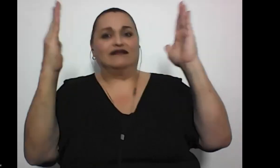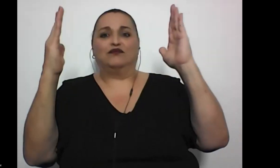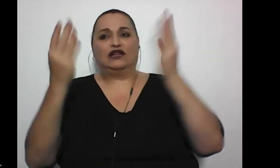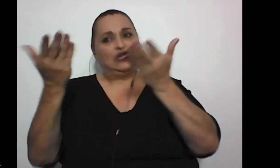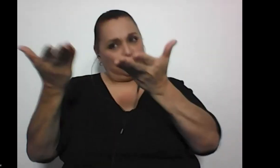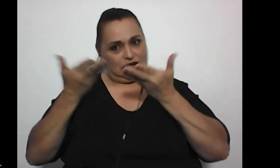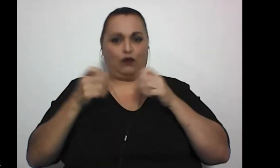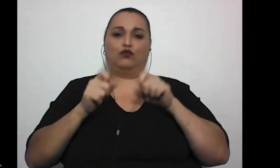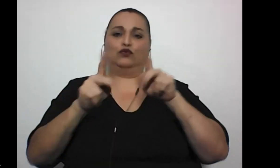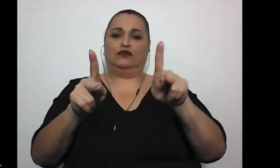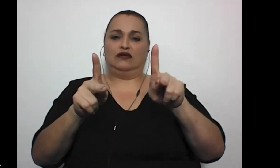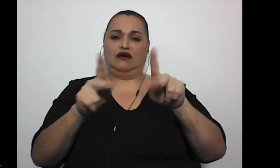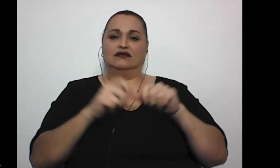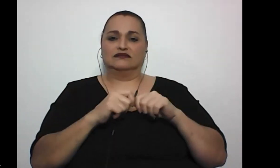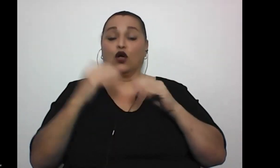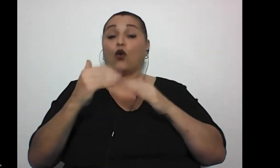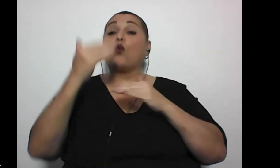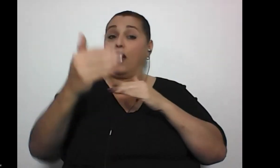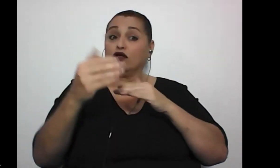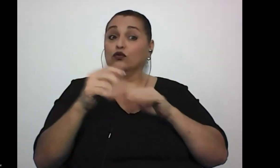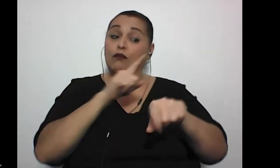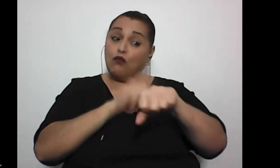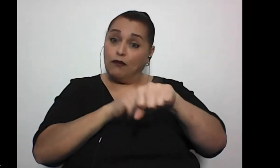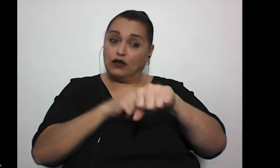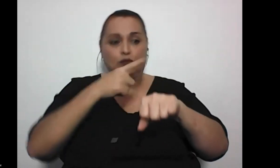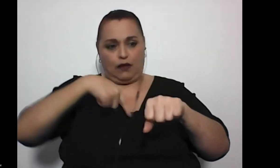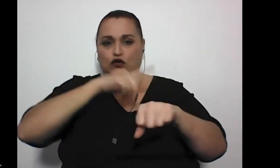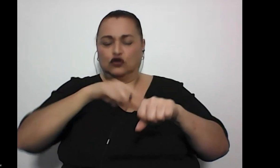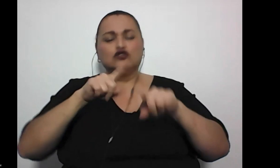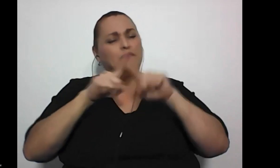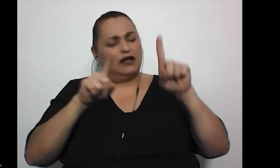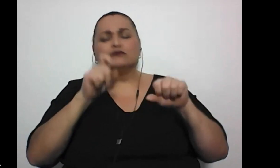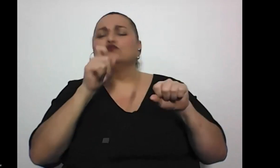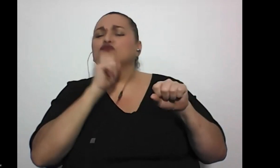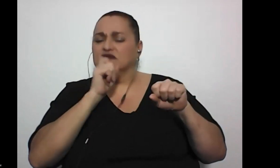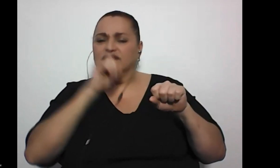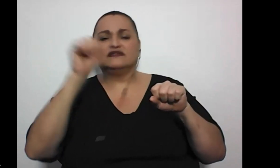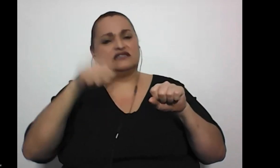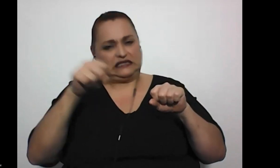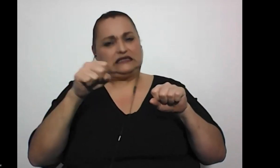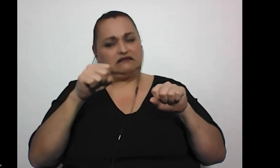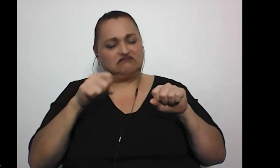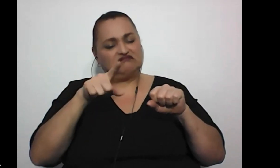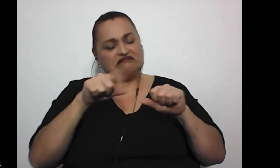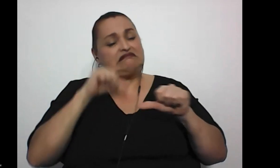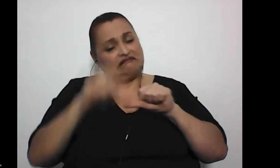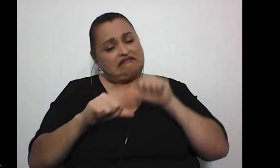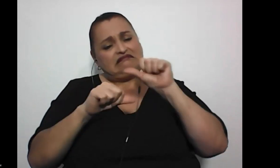puerta, se nos va a dar la oportunidad cuando sea el momento para nosotros, pero sí es muy, muy difícil, digamos, de lidiar con eso y pues